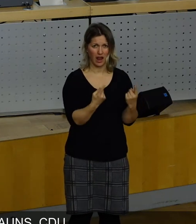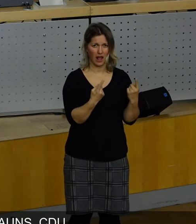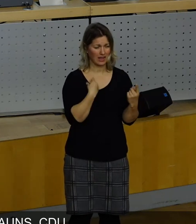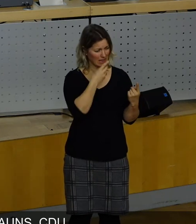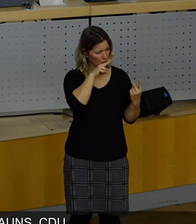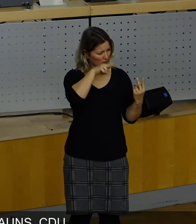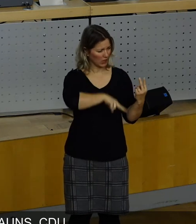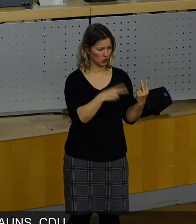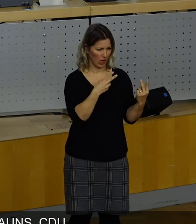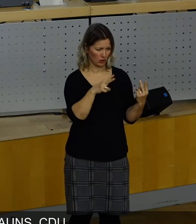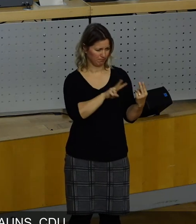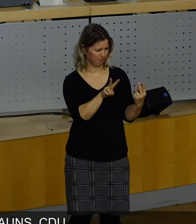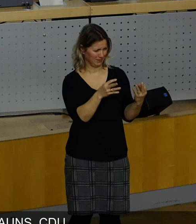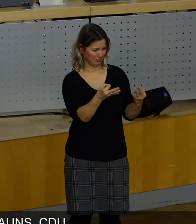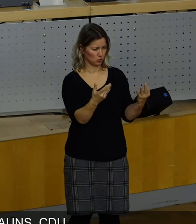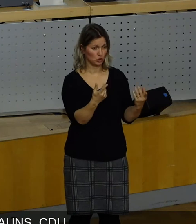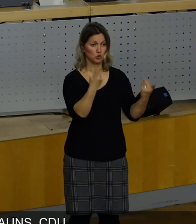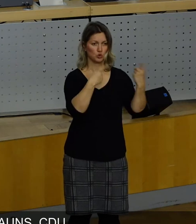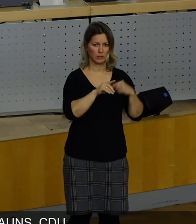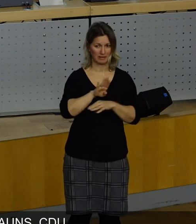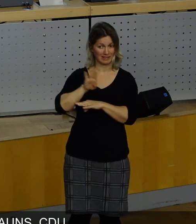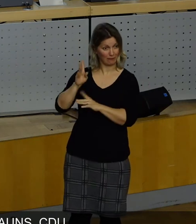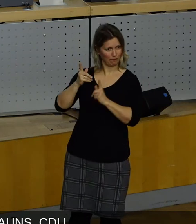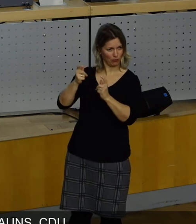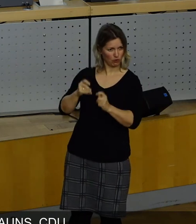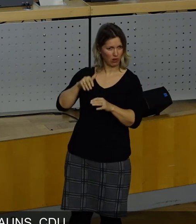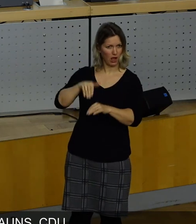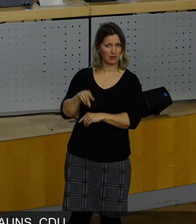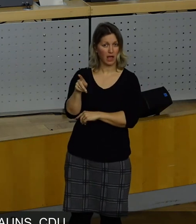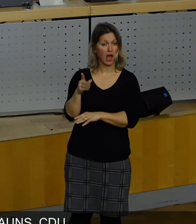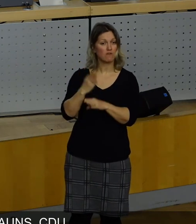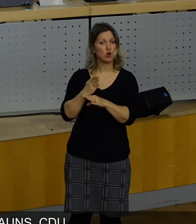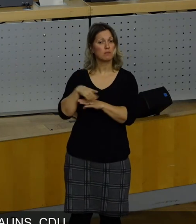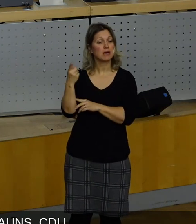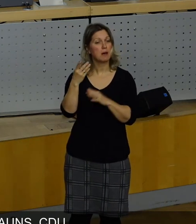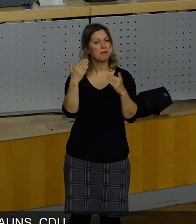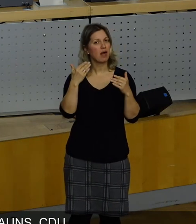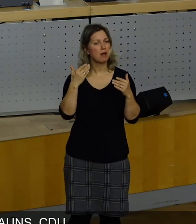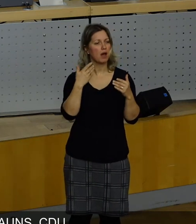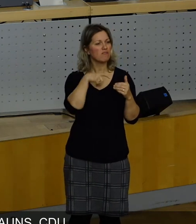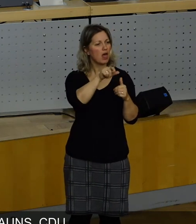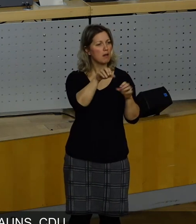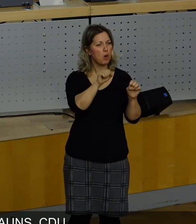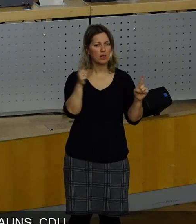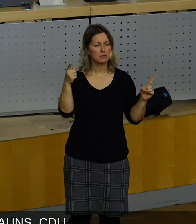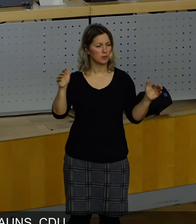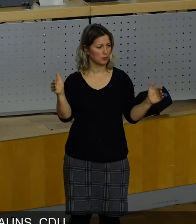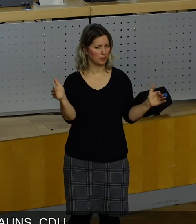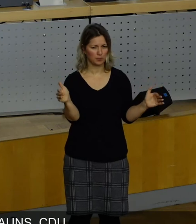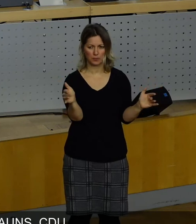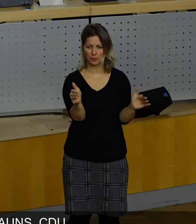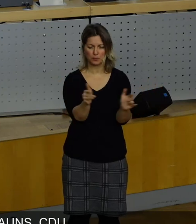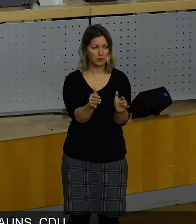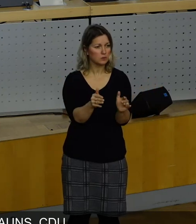hinsieht. Das Gegenteil wäre nämlich mit Ihrem Vorschlag der Fall, weil Sie den Bewerberkreis derartig einengen, dass der Bewerberkreis so